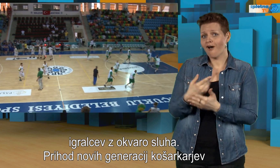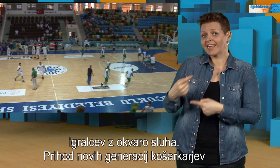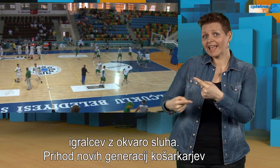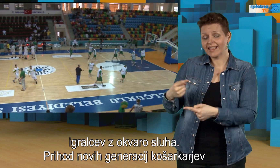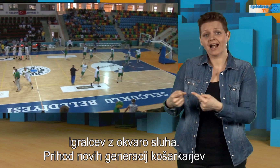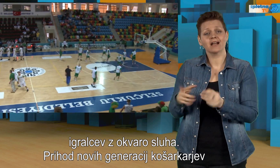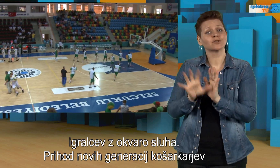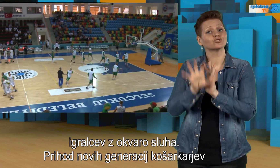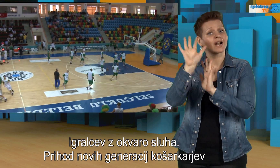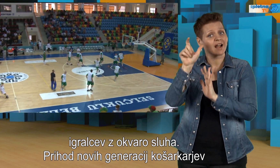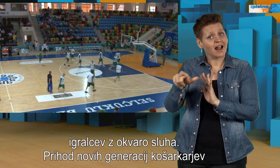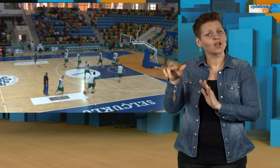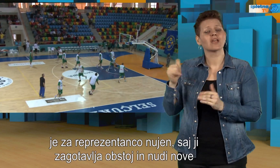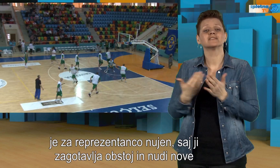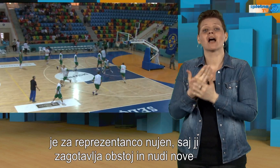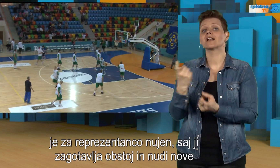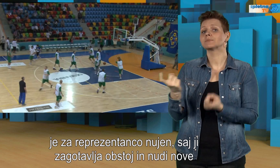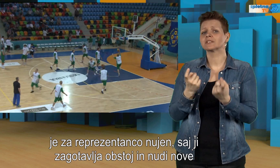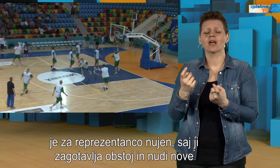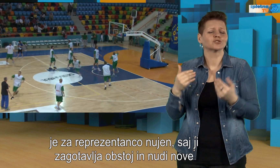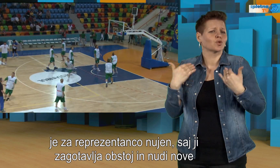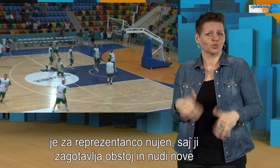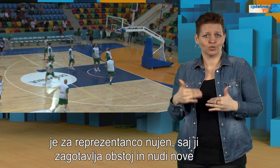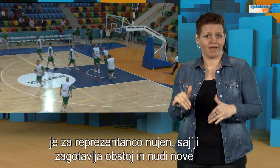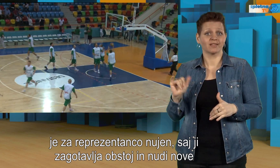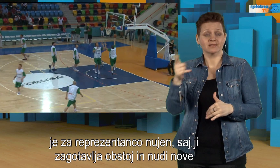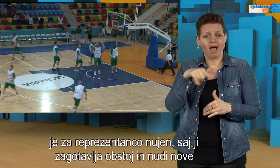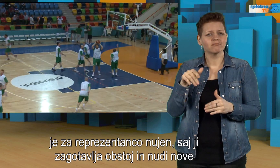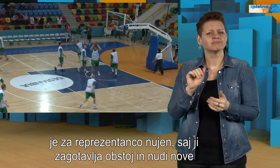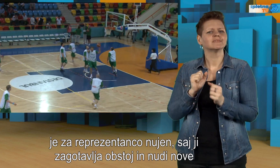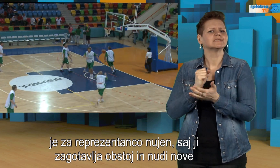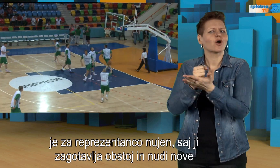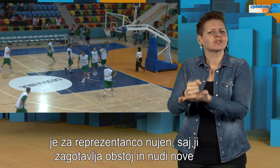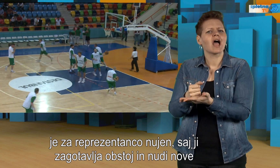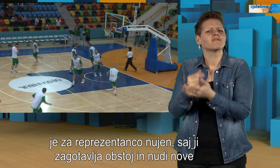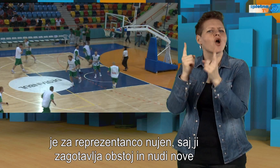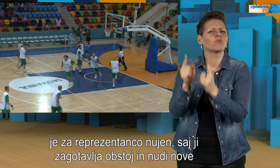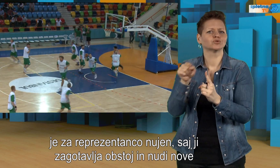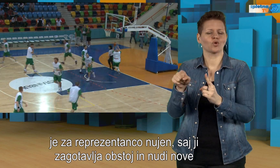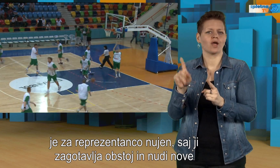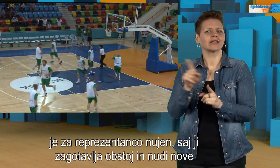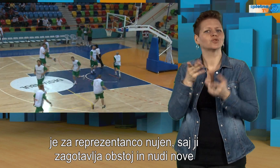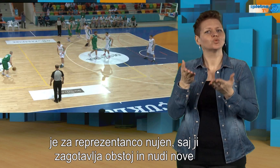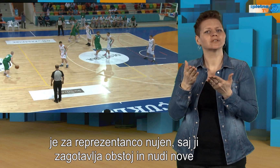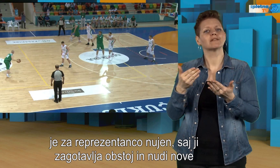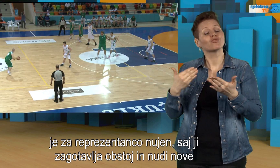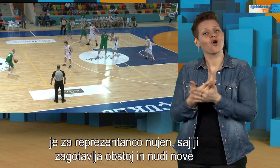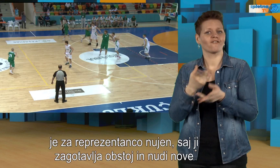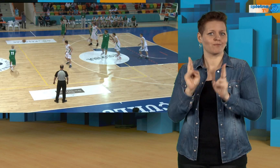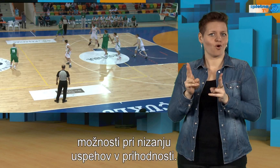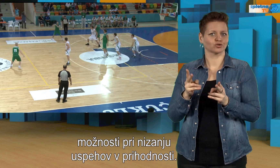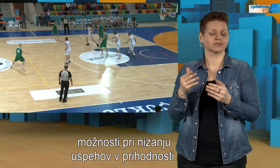novih generacij košarkarjev je za reprezentanco nujen, saj ji zagotavlja obstoj in nudi nove